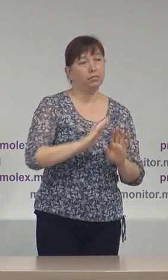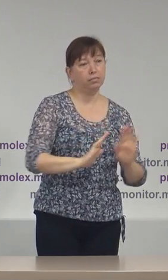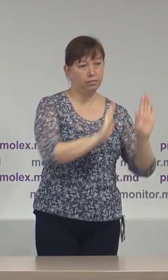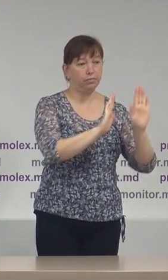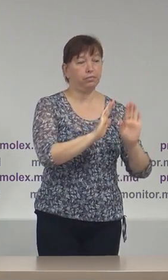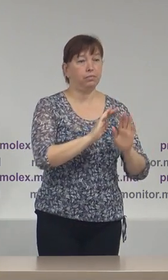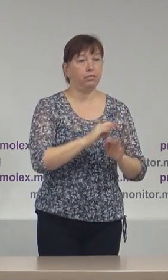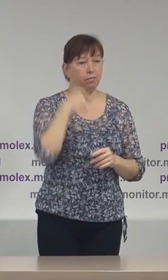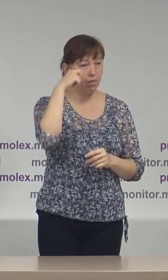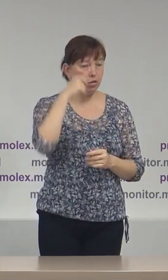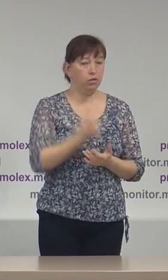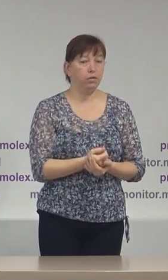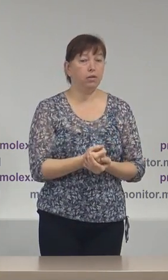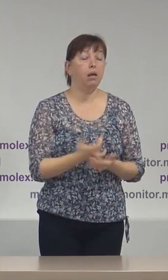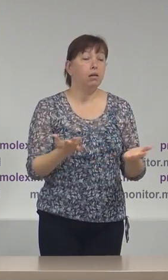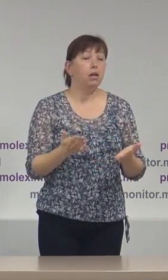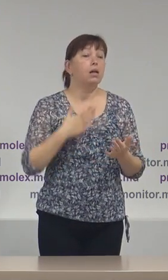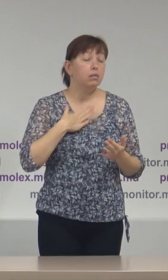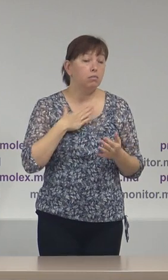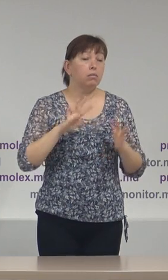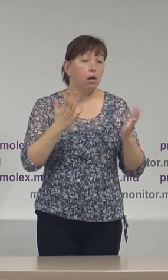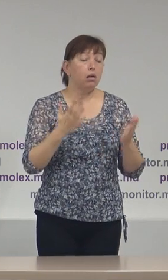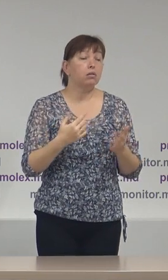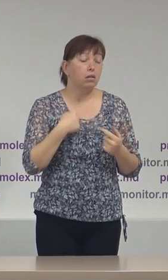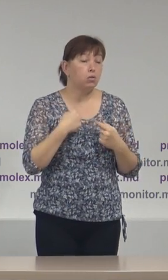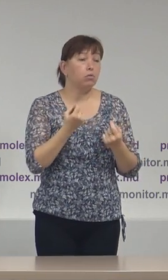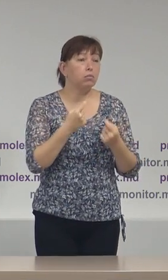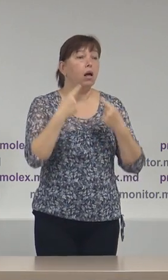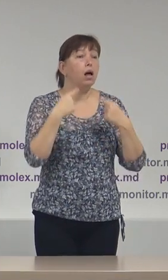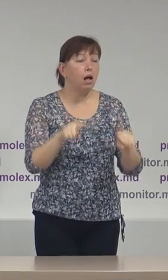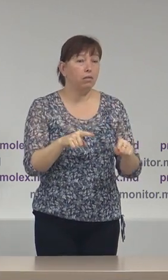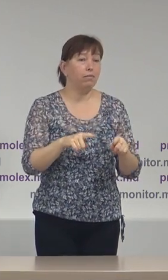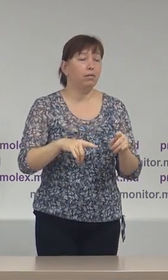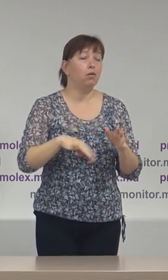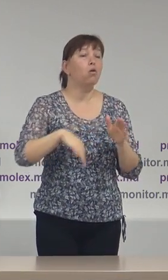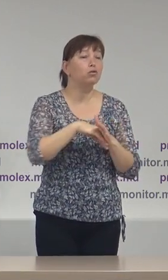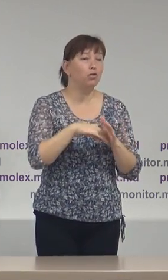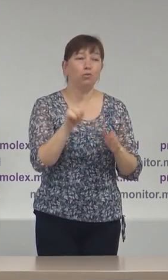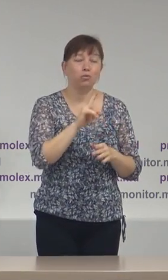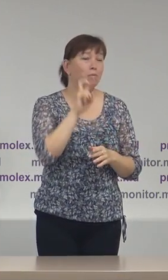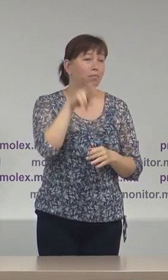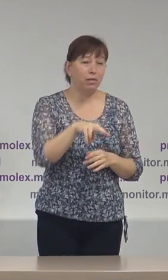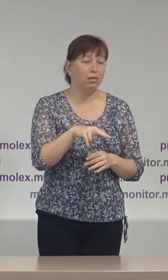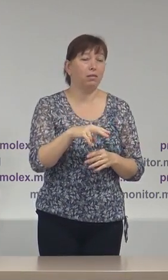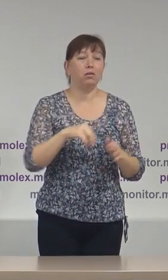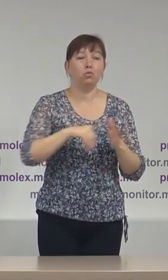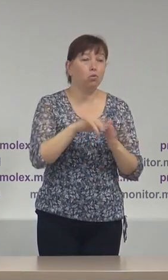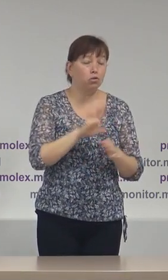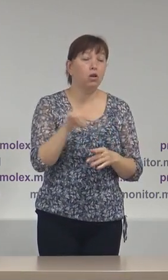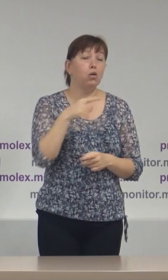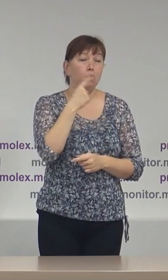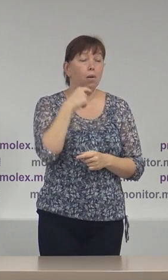În speță, în cazul nostru, suntem într-un alt fel tip de concediu. Domnul președinte Dodon a menționat